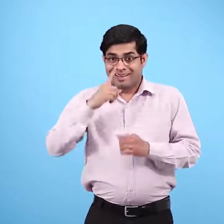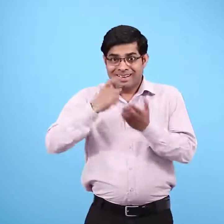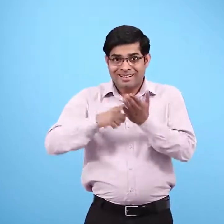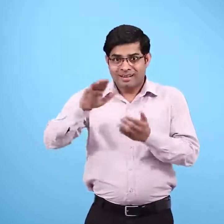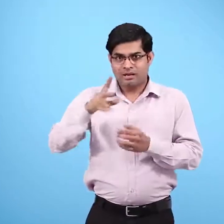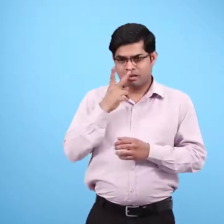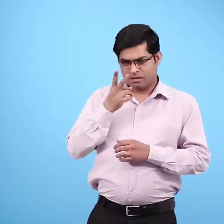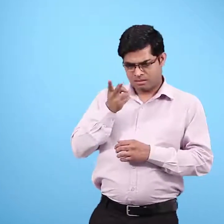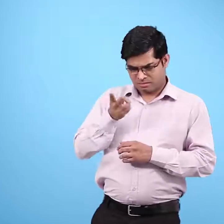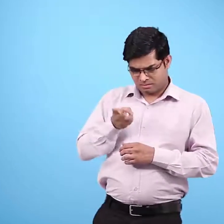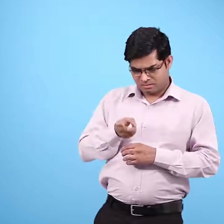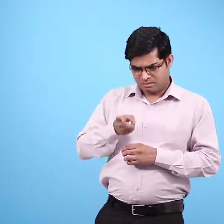तीन साल की लगती है